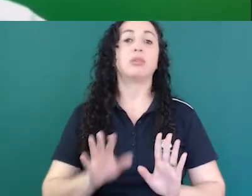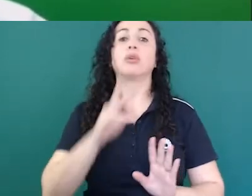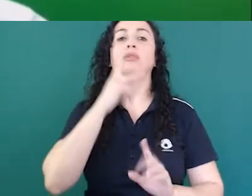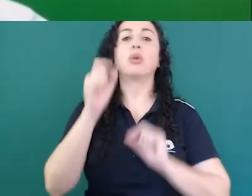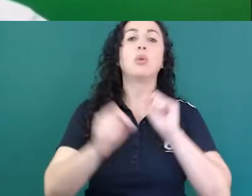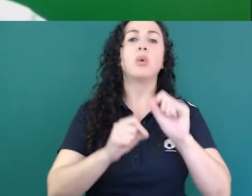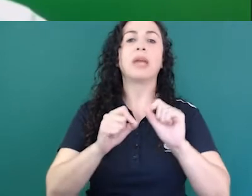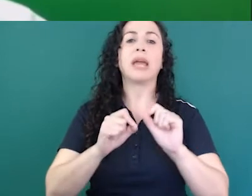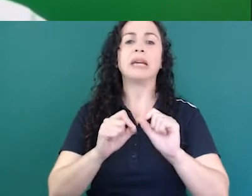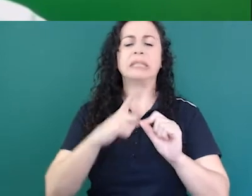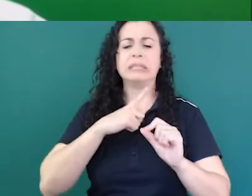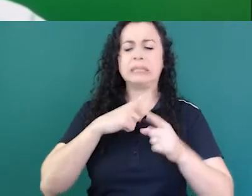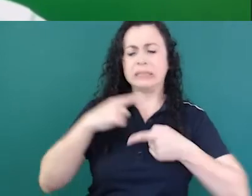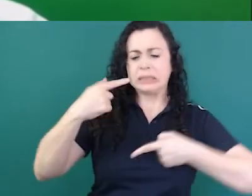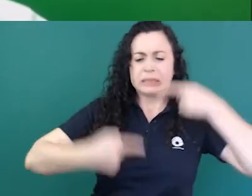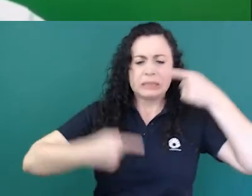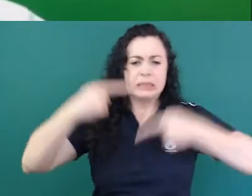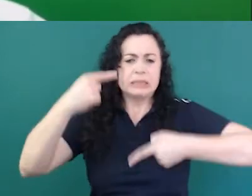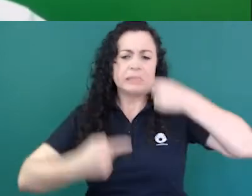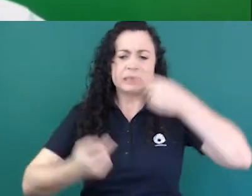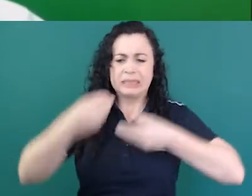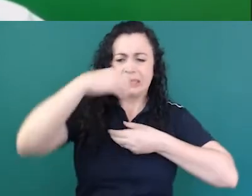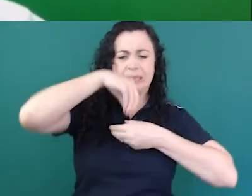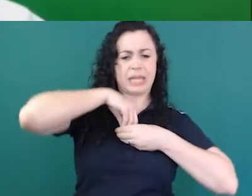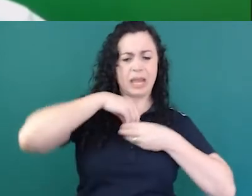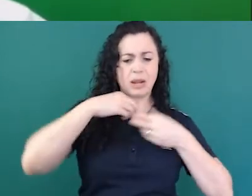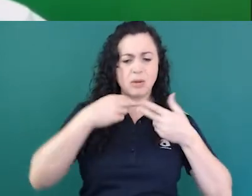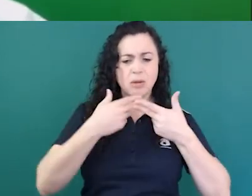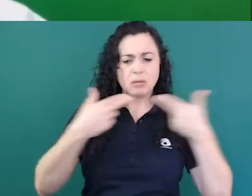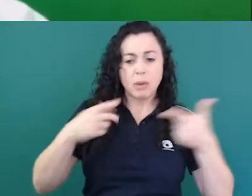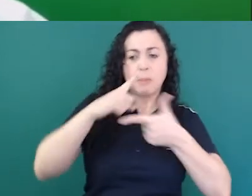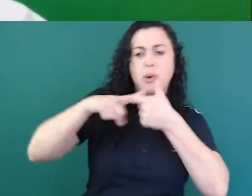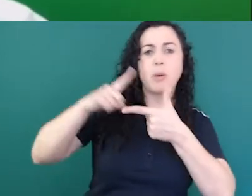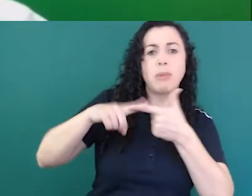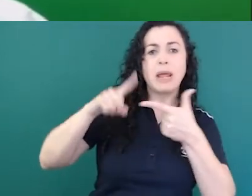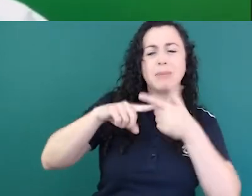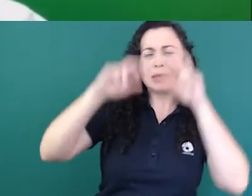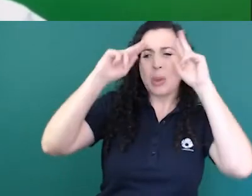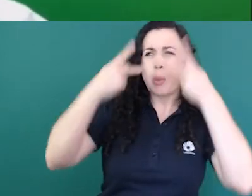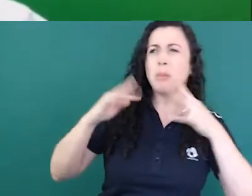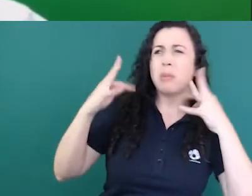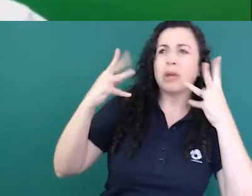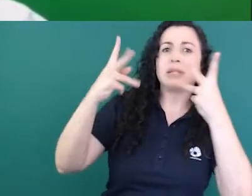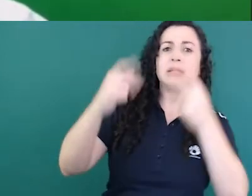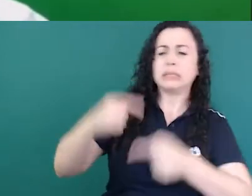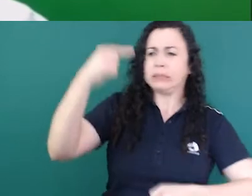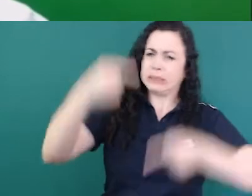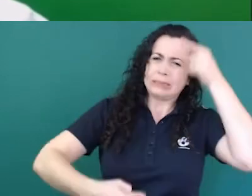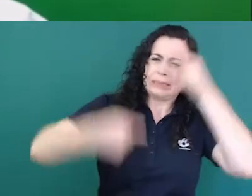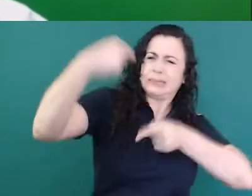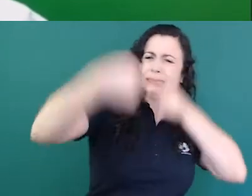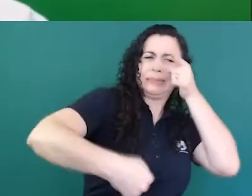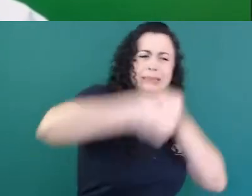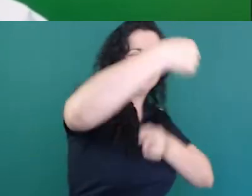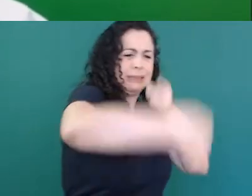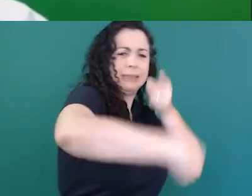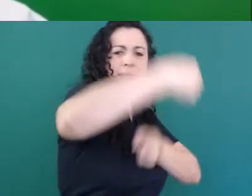os grandes problemas da humanidade se a gente olhar os Estados Unidos são os conflitos e não precisamos minimizar esses